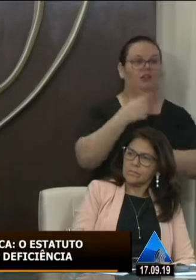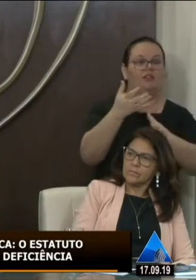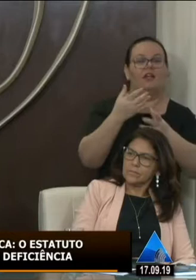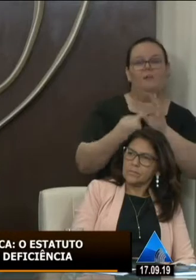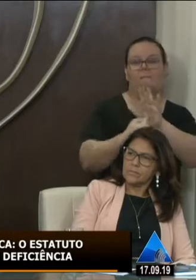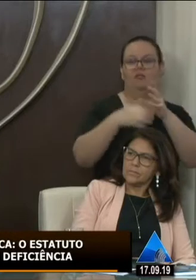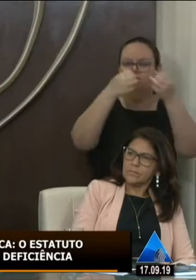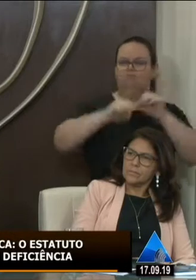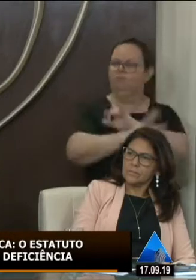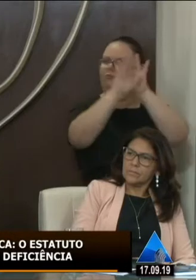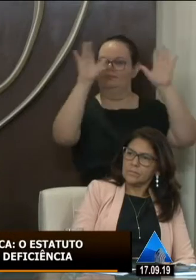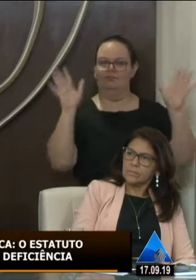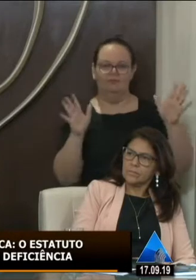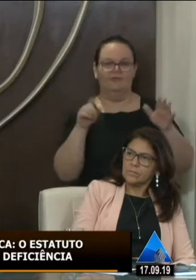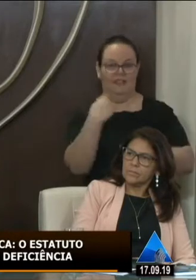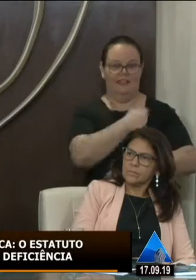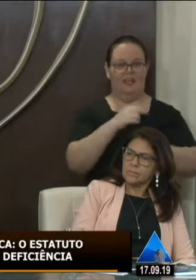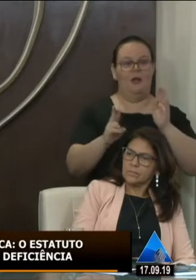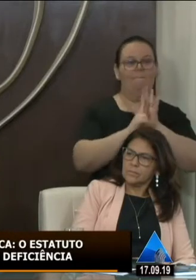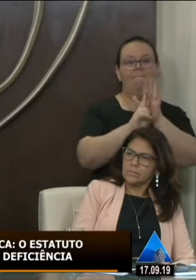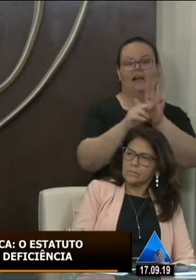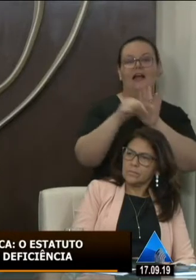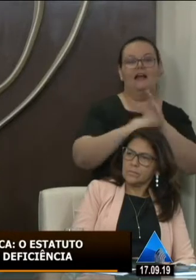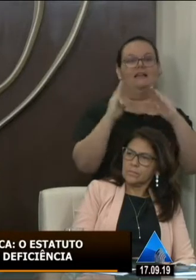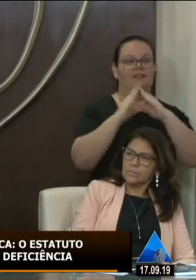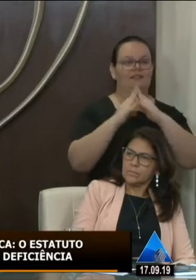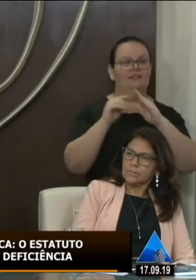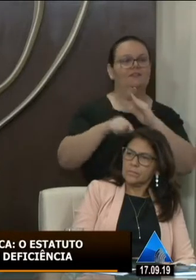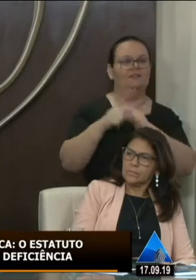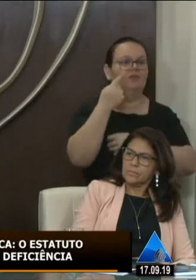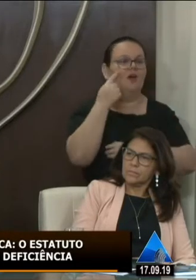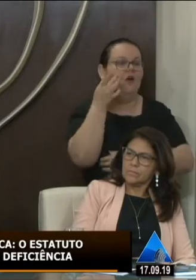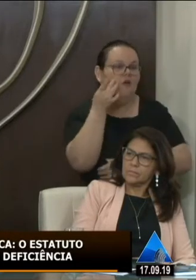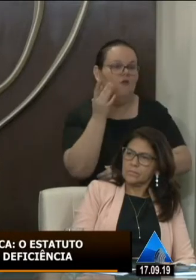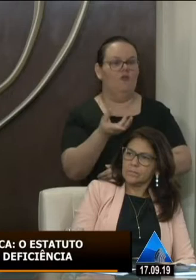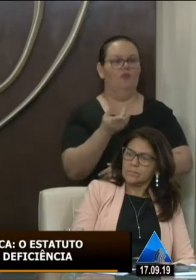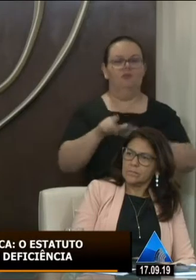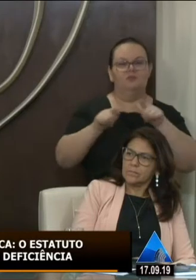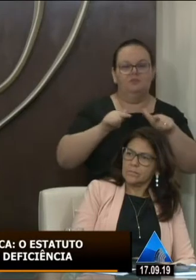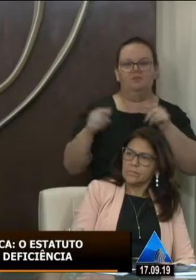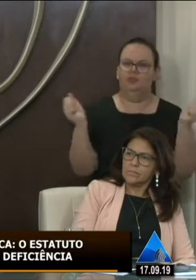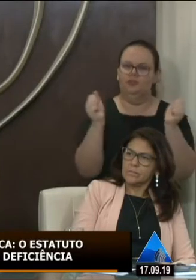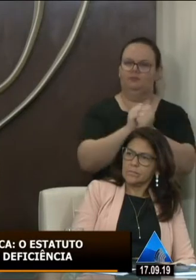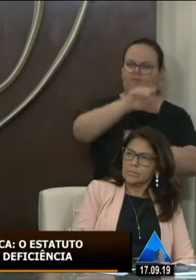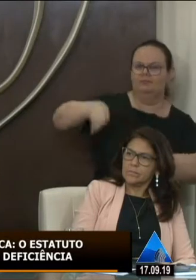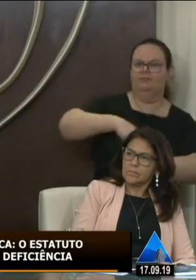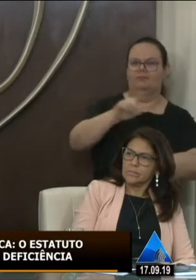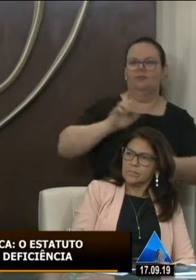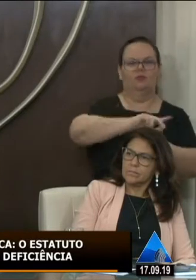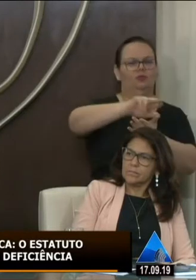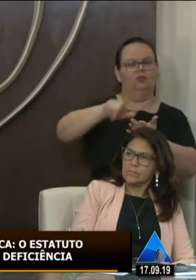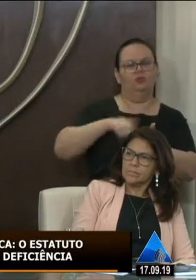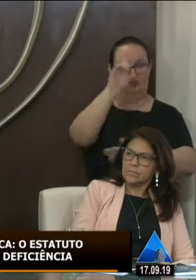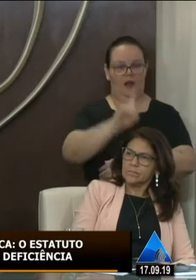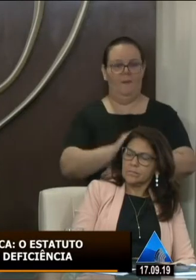proposta é muito clara é representar aqui nessa casa esses interesses e trabalhar junto aos outros deputados aos